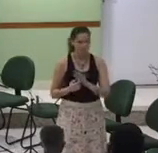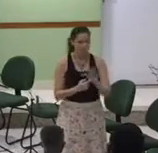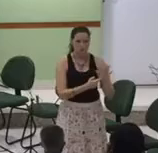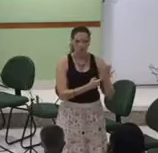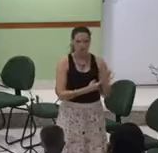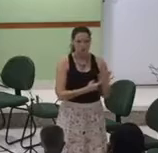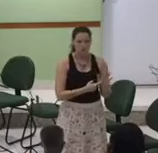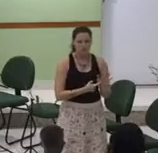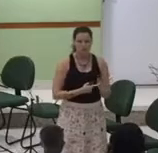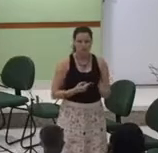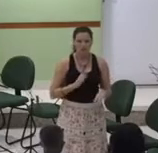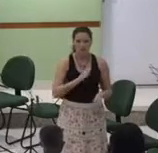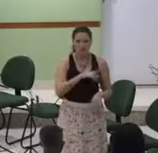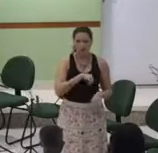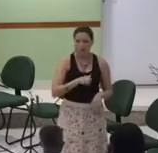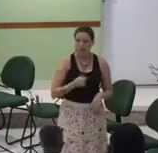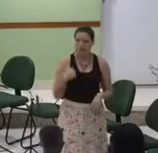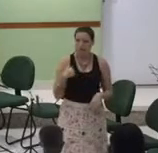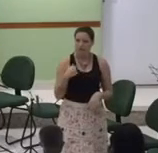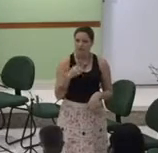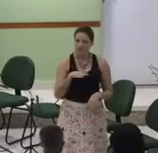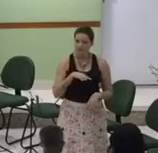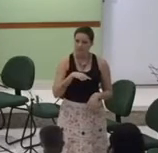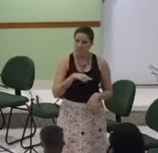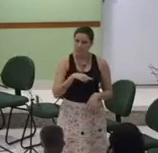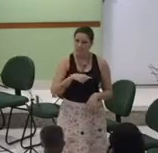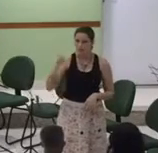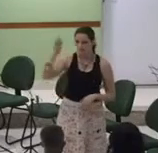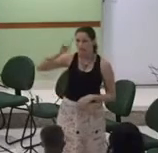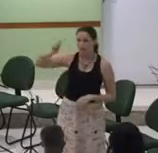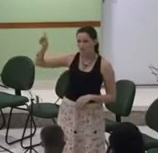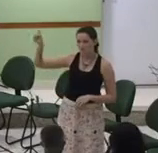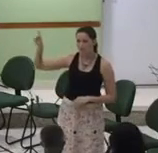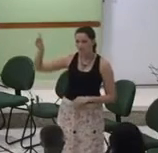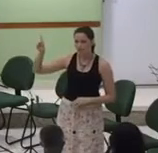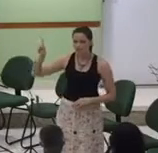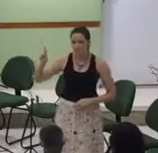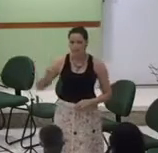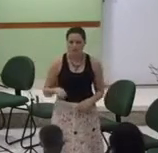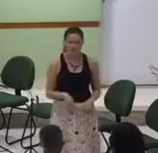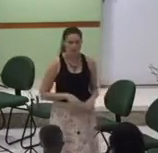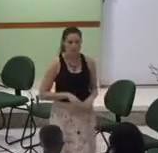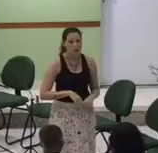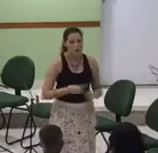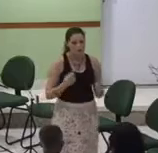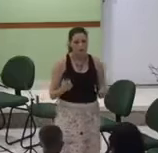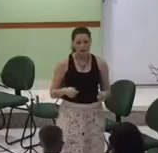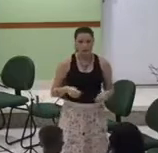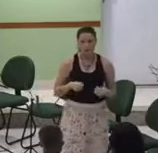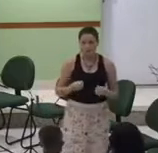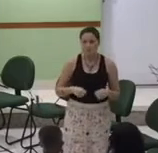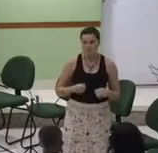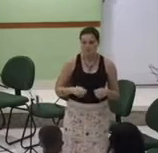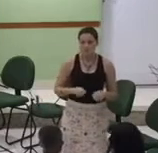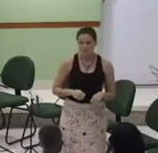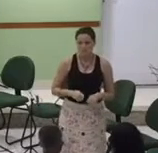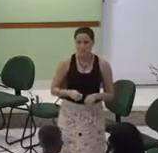Porque é muito difícil Às vezes nós explicarmos O amor de Deus Mas ainda assim nós vamos